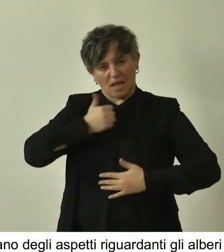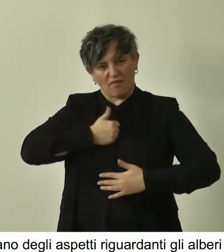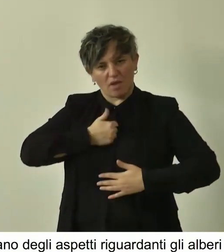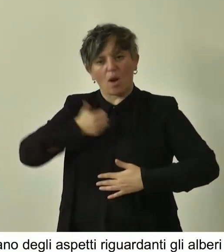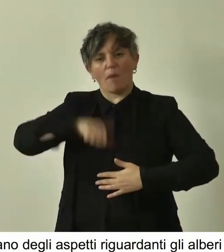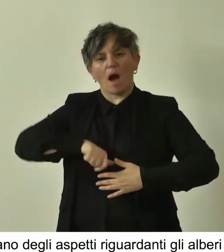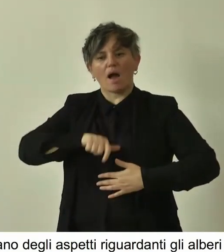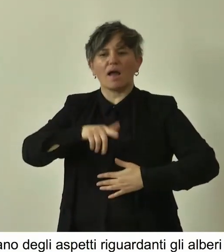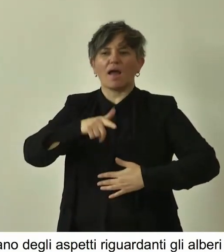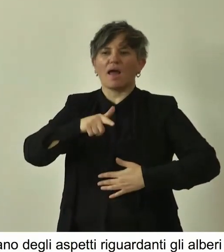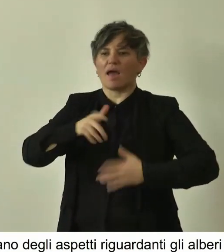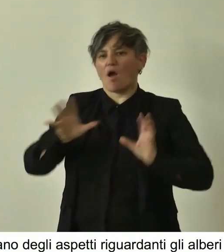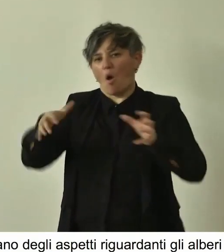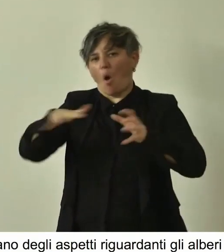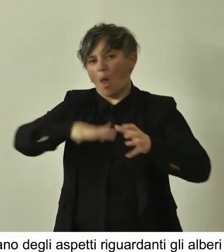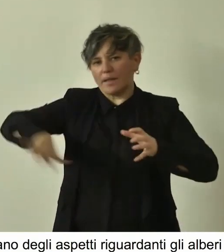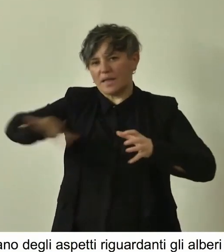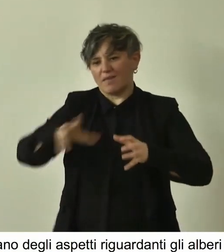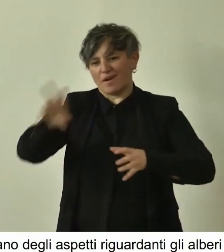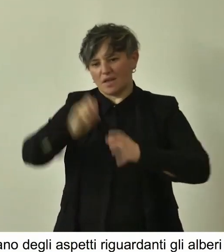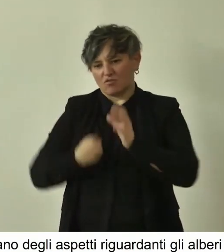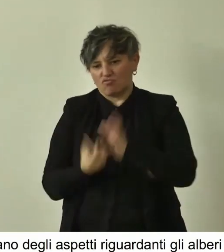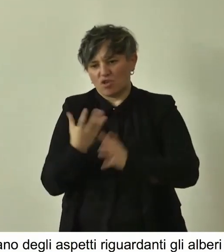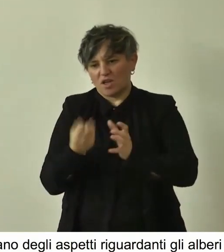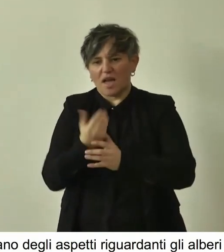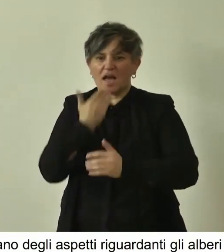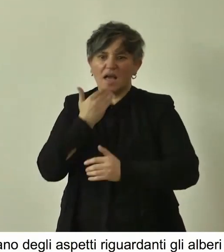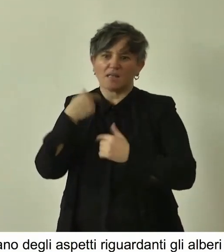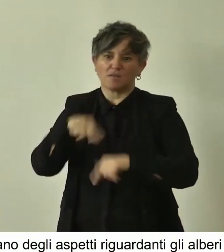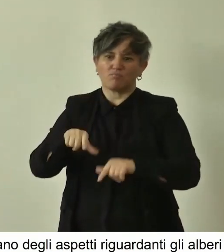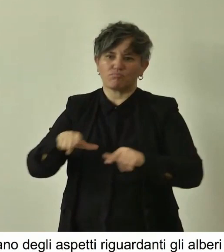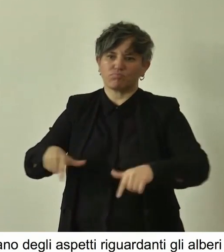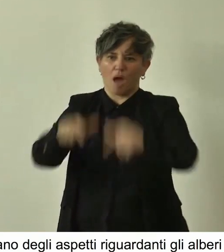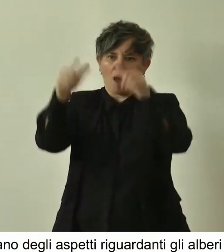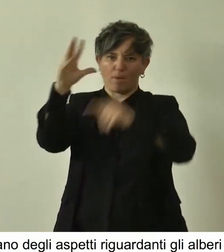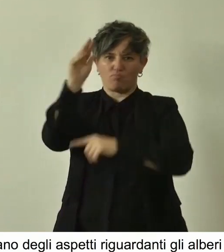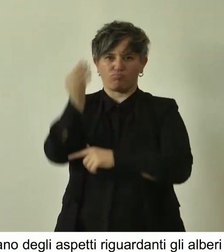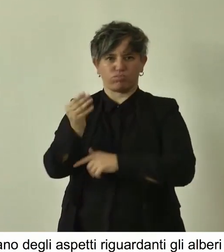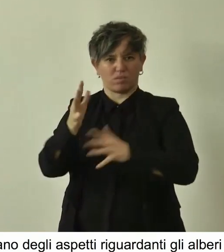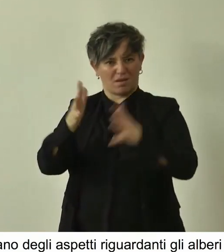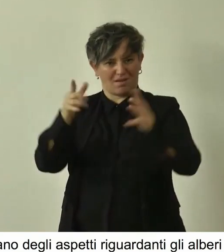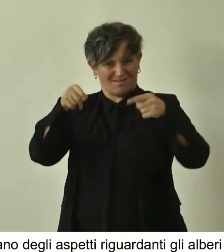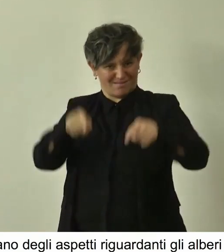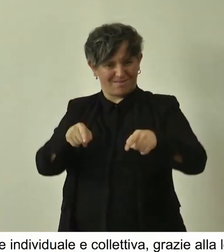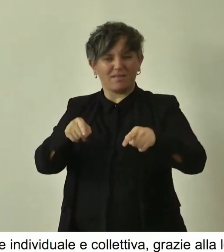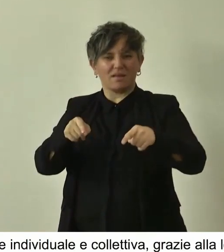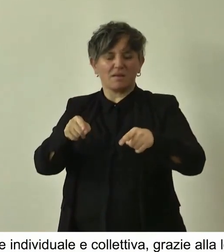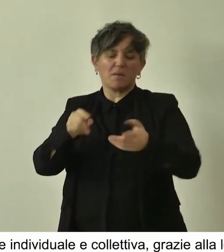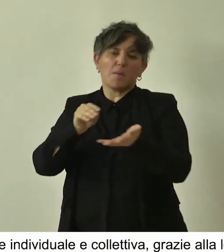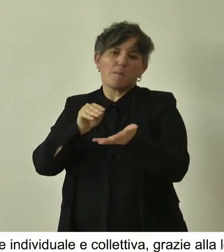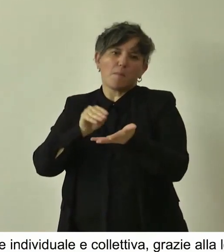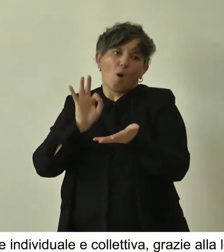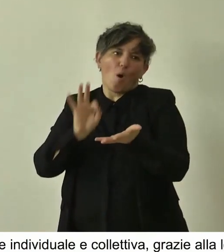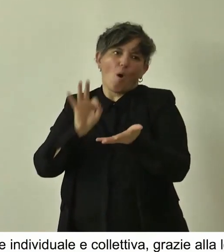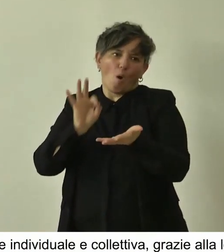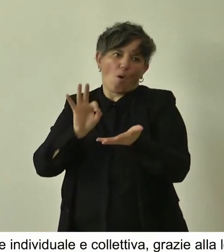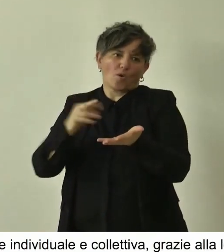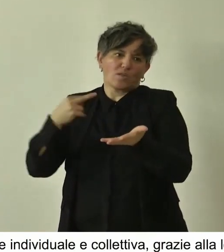presenza, alla loro vitalità e anche al fatto di essere così